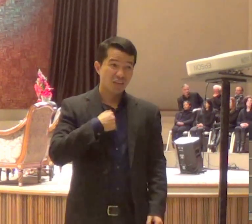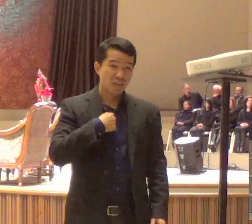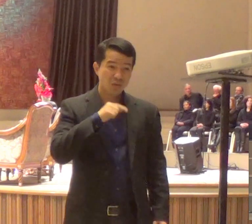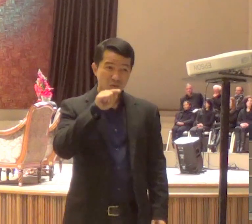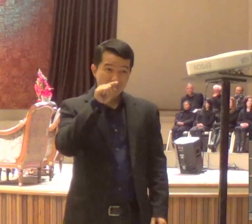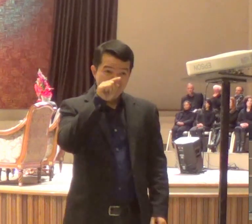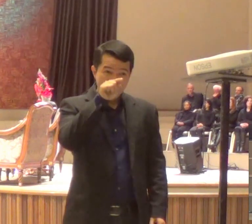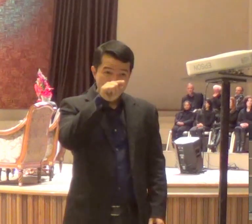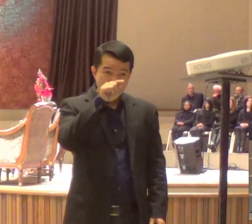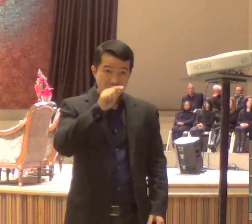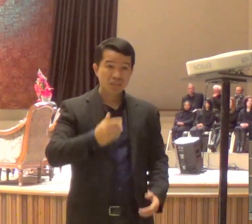membro dessa igreja,